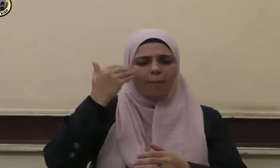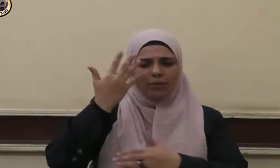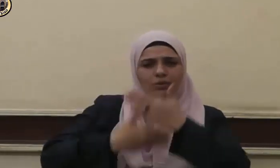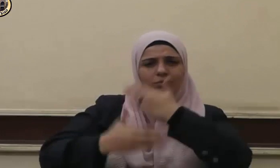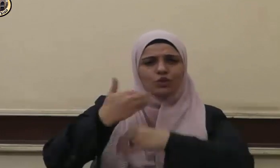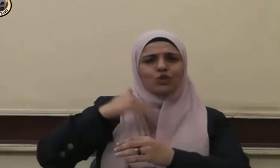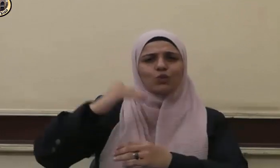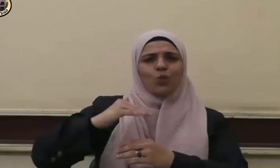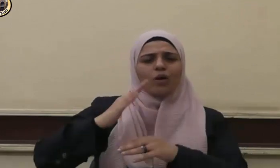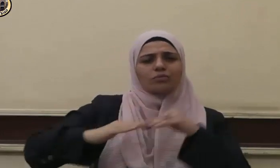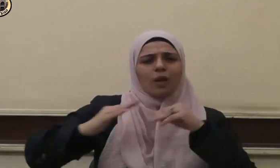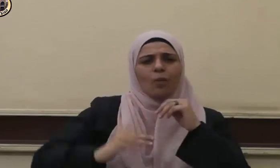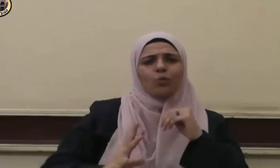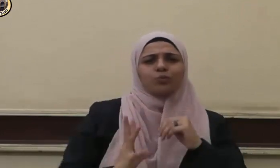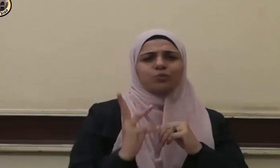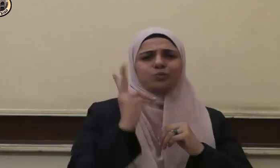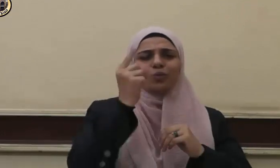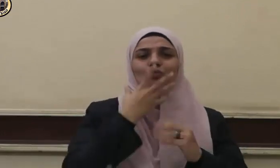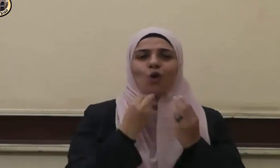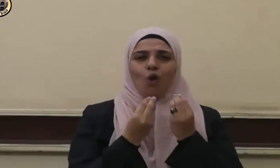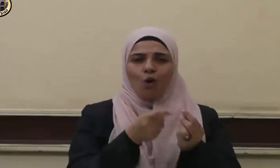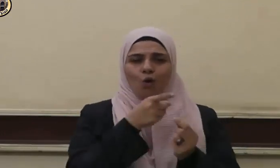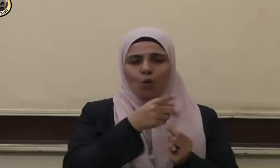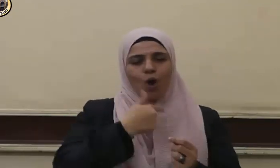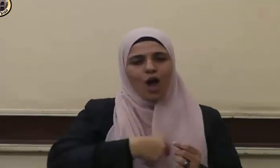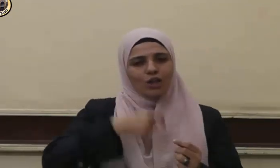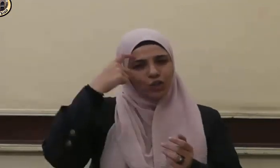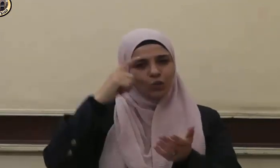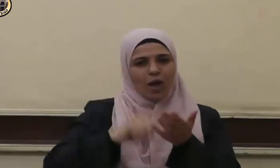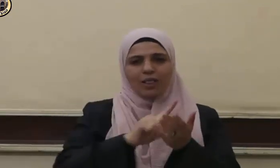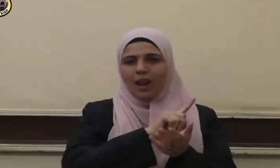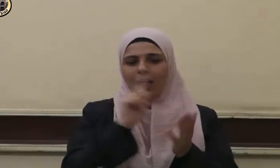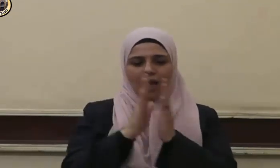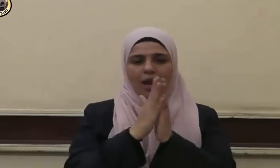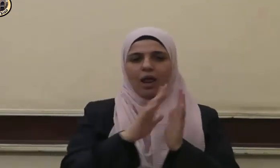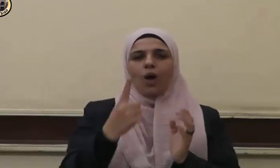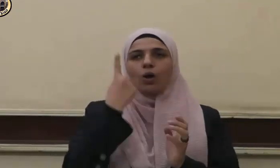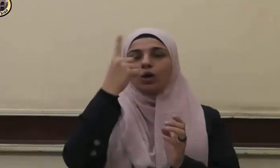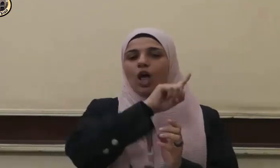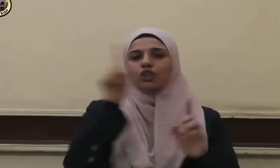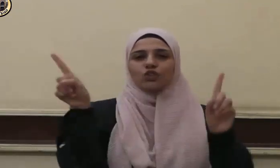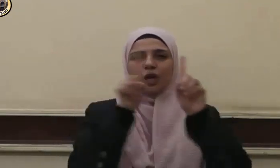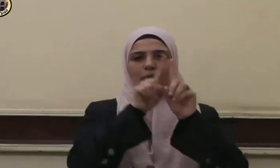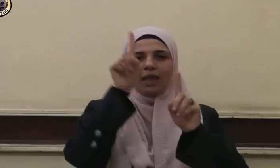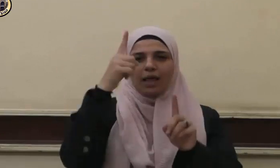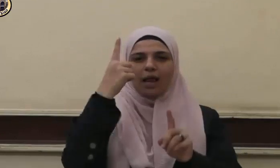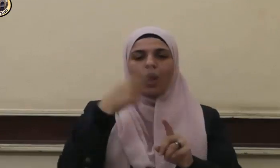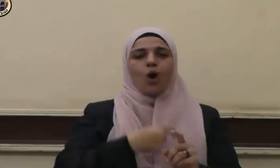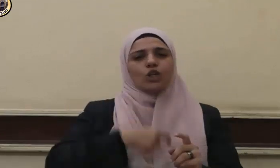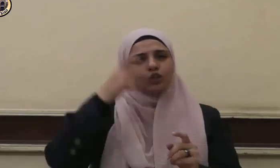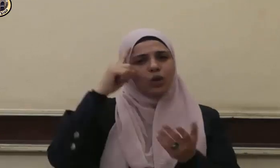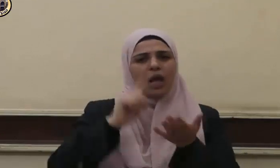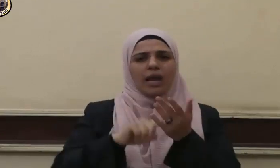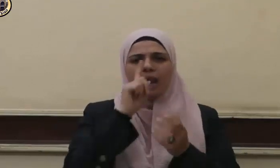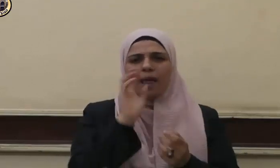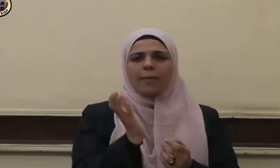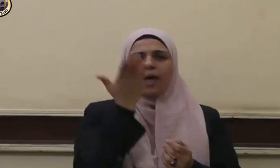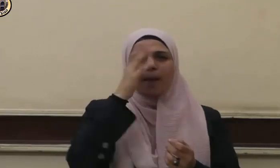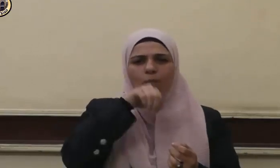صغيرا وأشهد أن لا إله إلا الله وحده لا شريك له وأشهد أن سيدنا